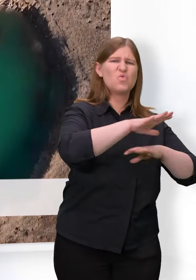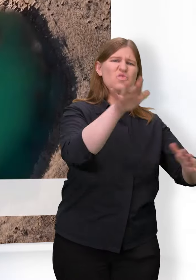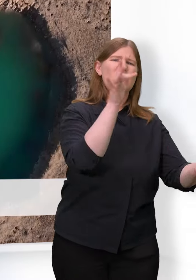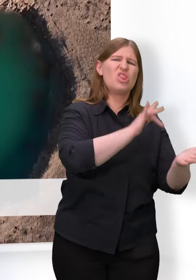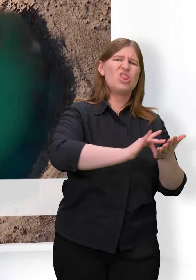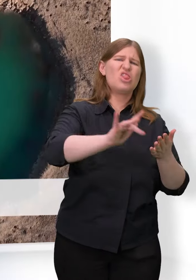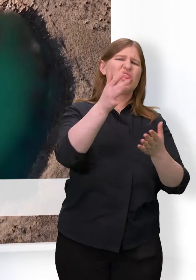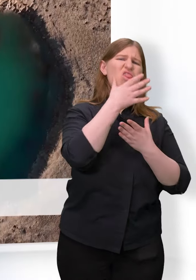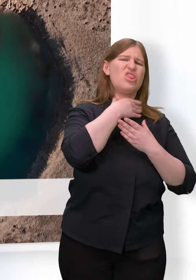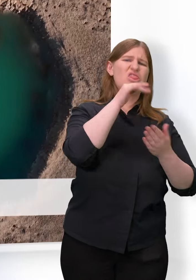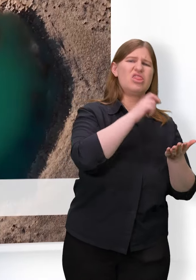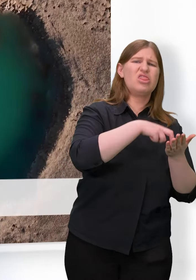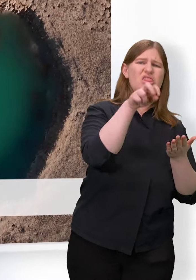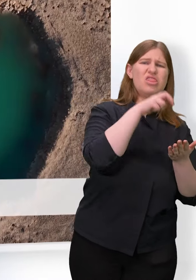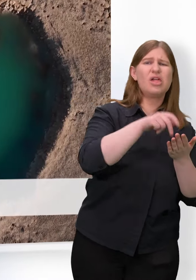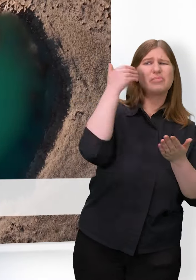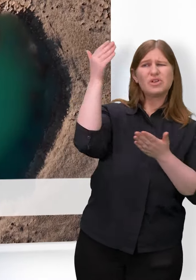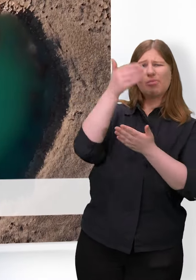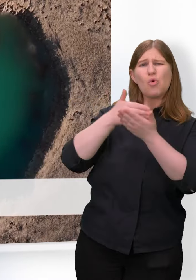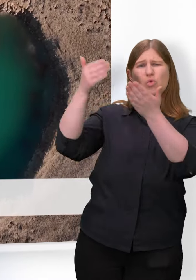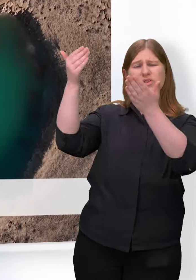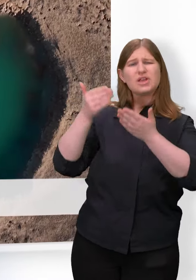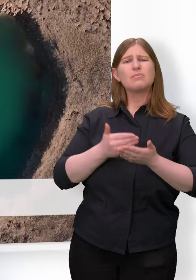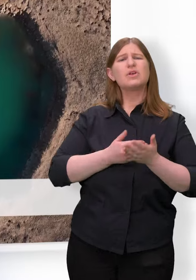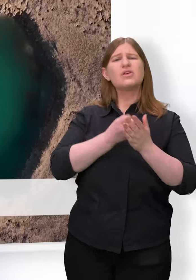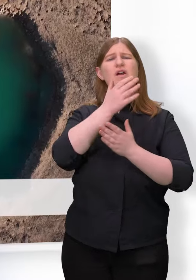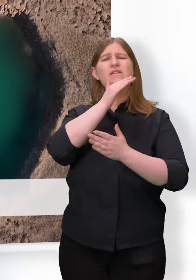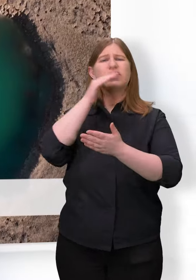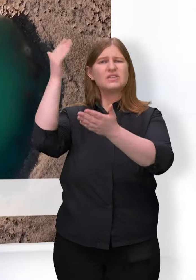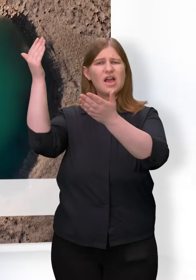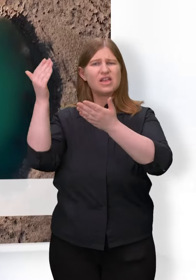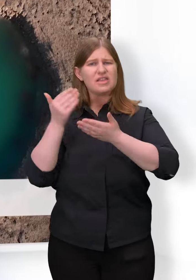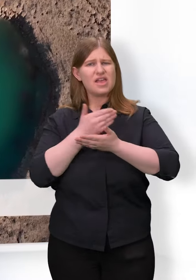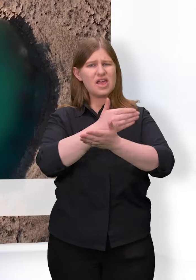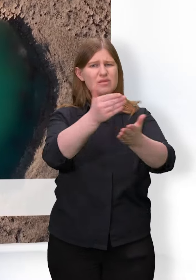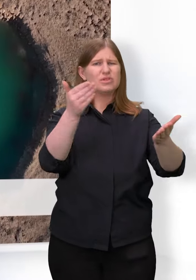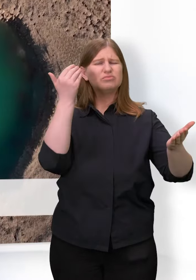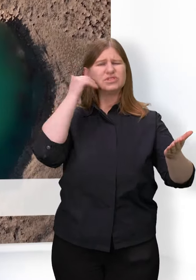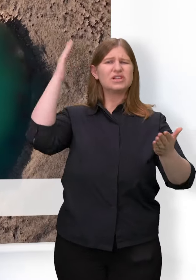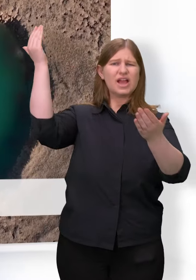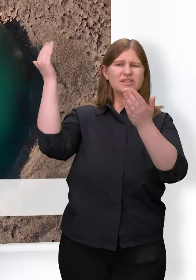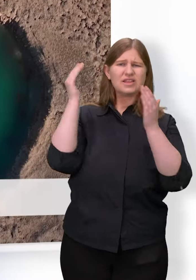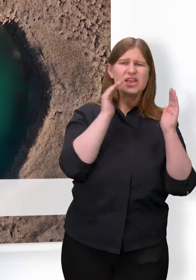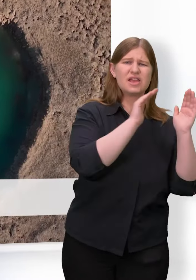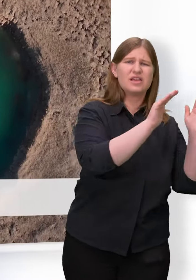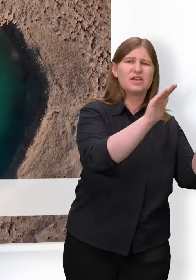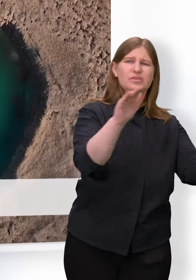Wälder und Blut in Wüstennot, sei um uns mit deinem